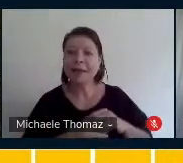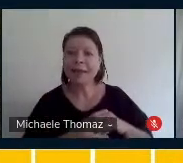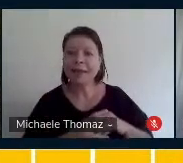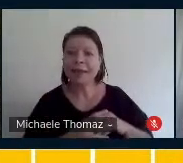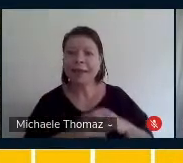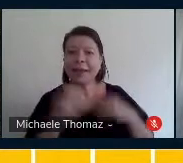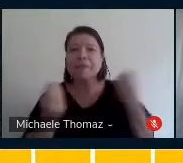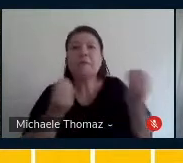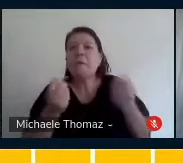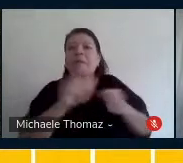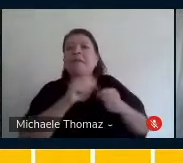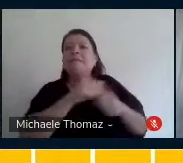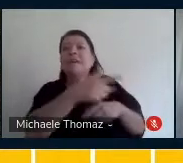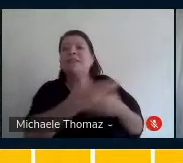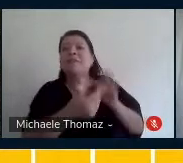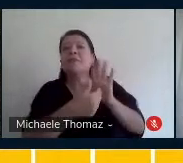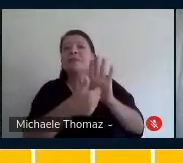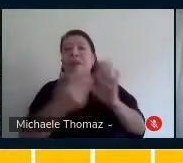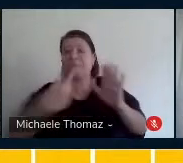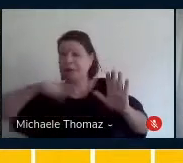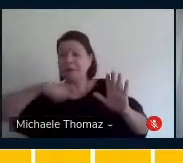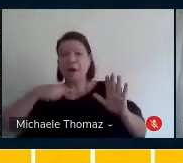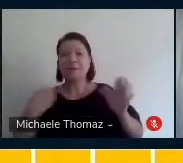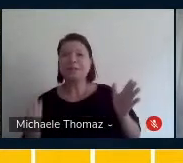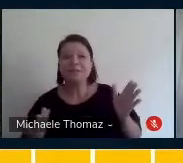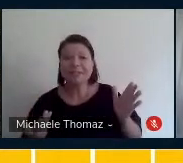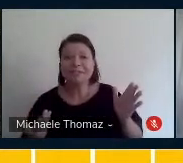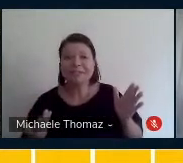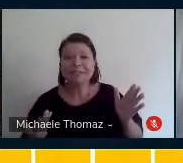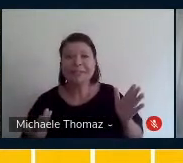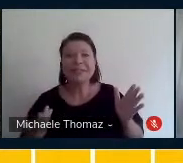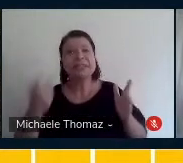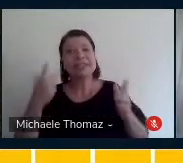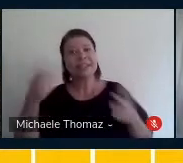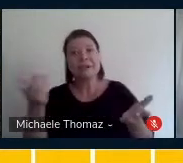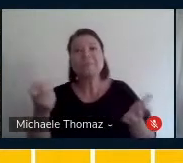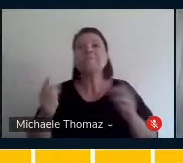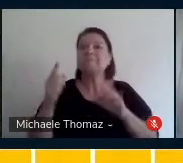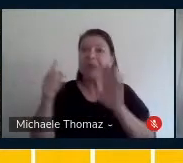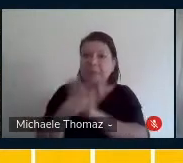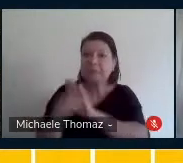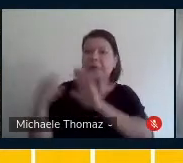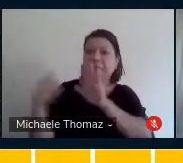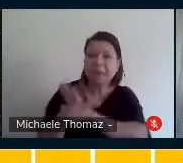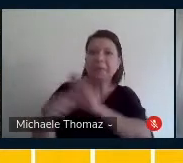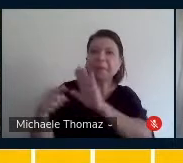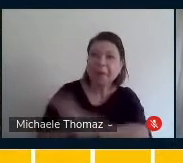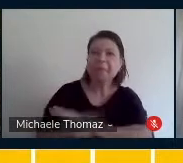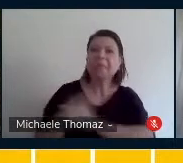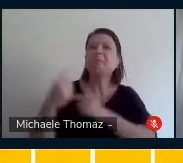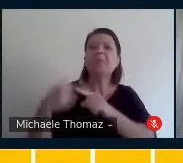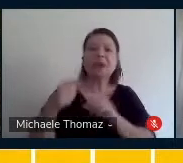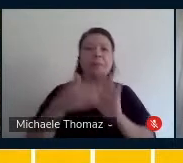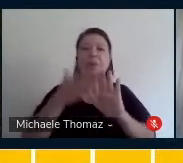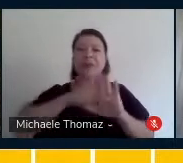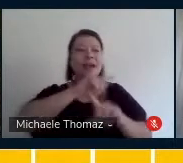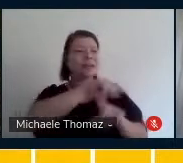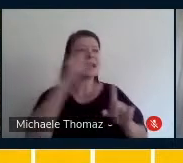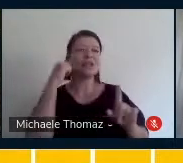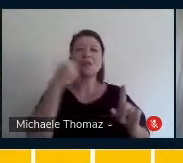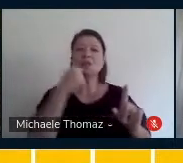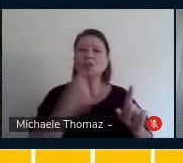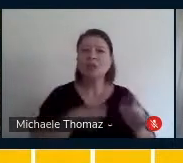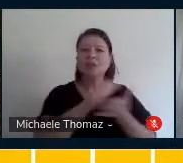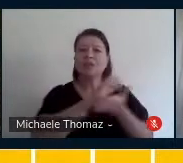fazer, como que ela vai mostrar para a gente? Então, sempre tem essa indagação pelo fato da Paula ser surda e ela está fazendo atividades